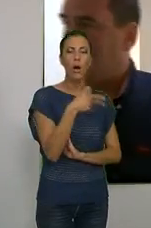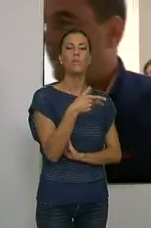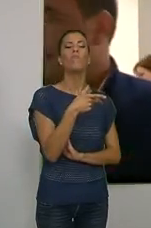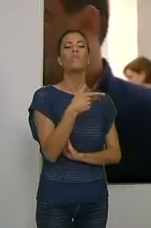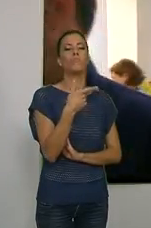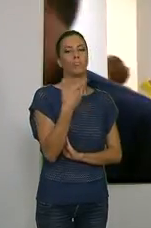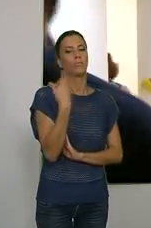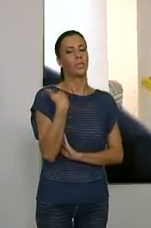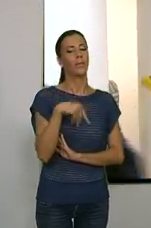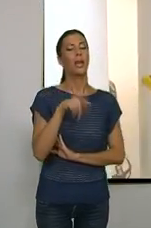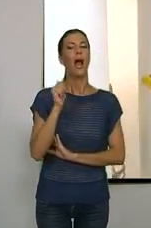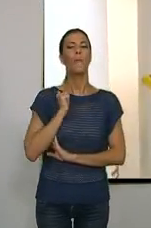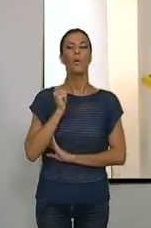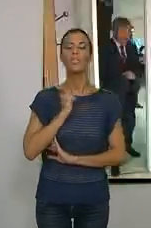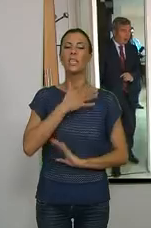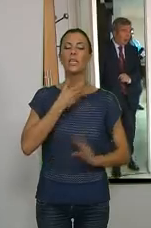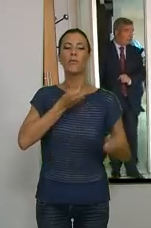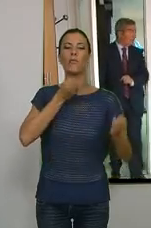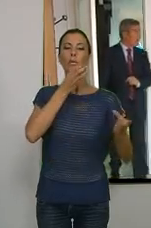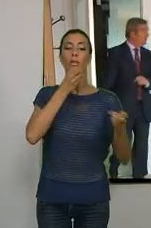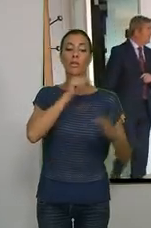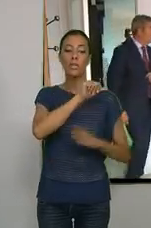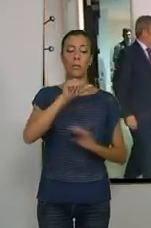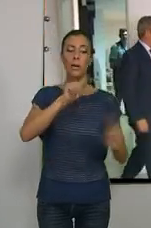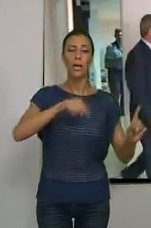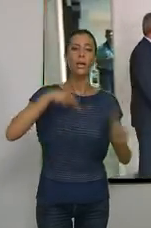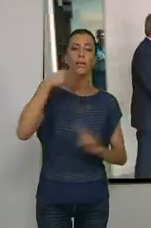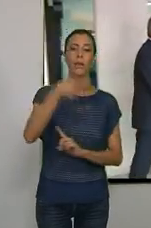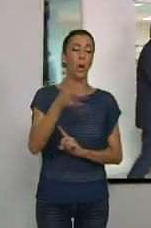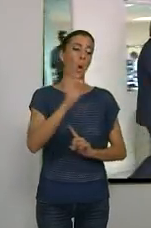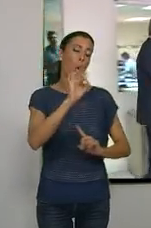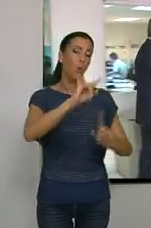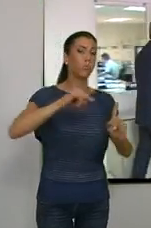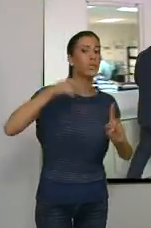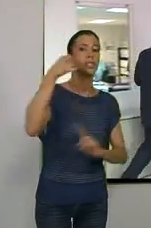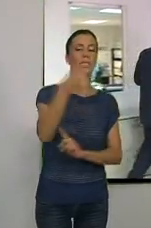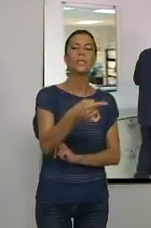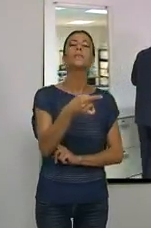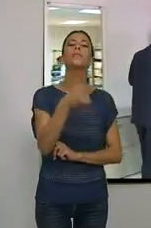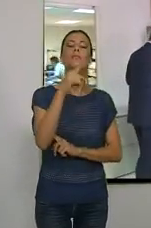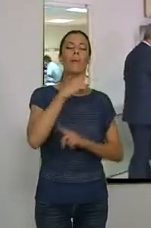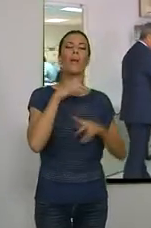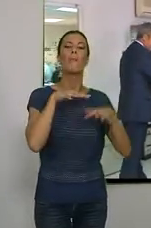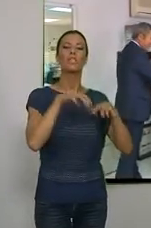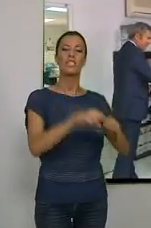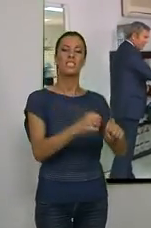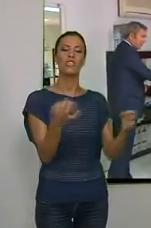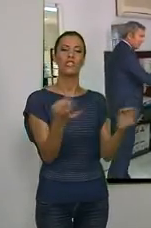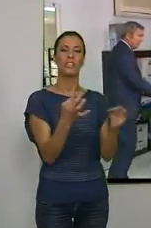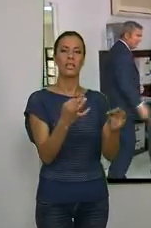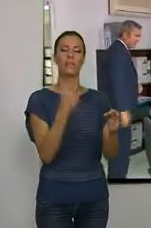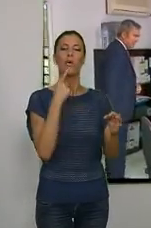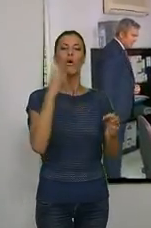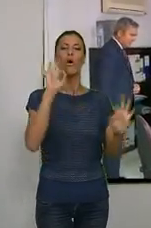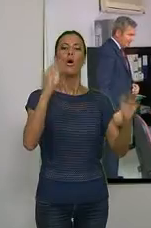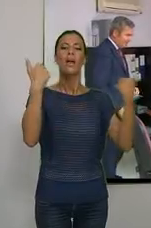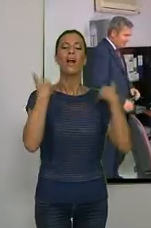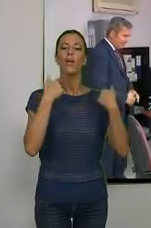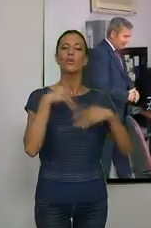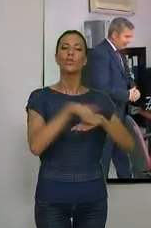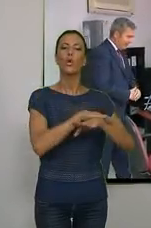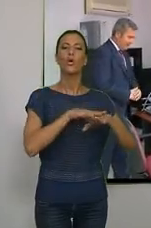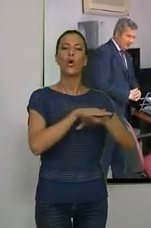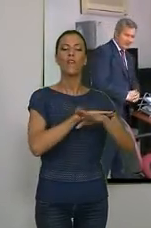agua y ha aprovechado para anunciar que la semana que viene o la siguiente tomarán posesión los cargos de